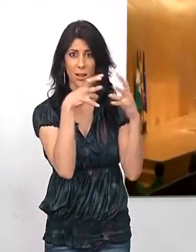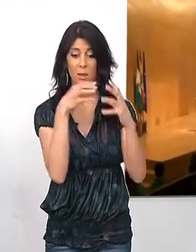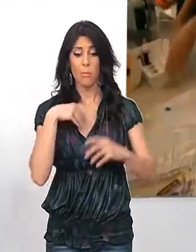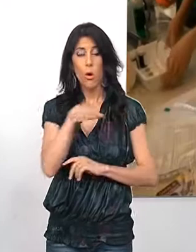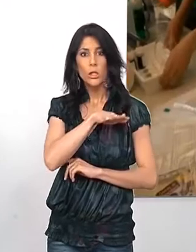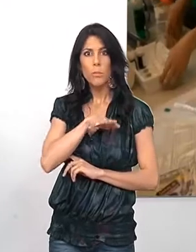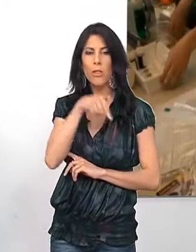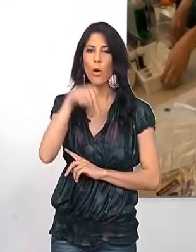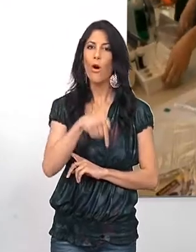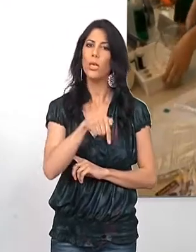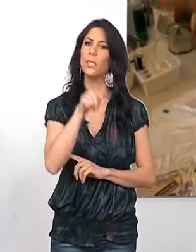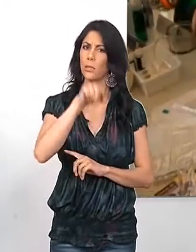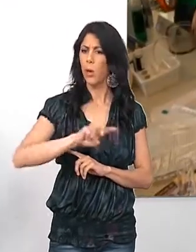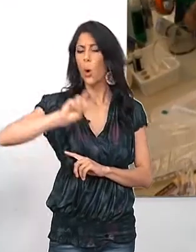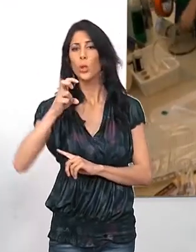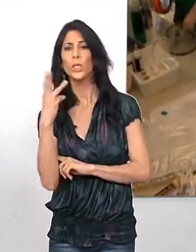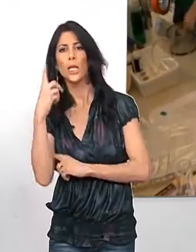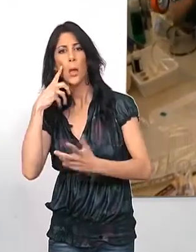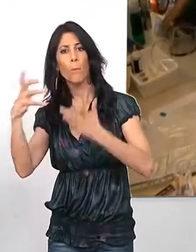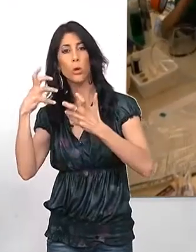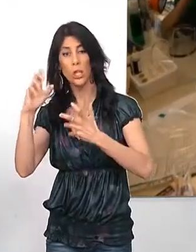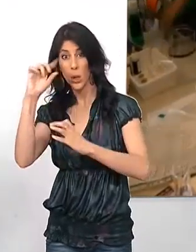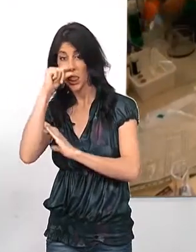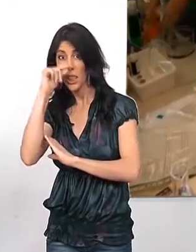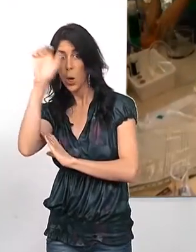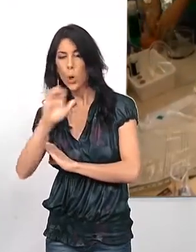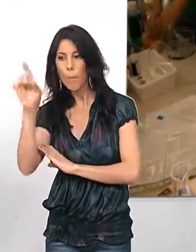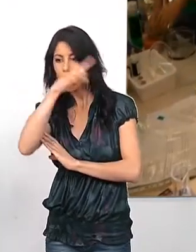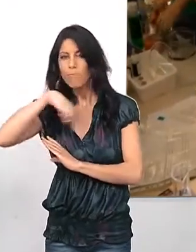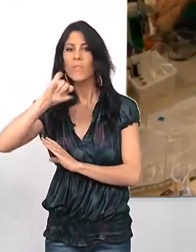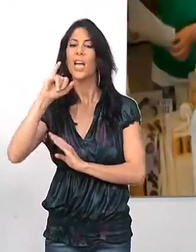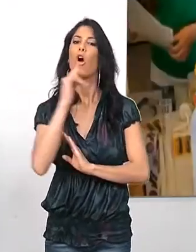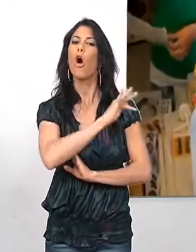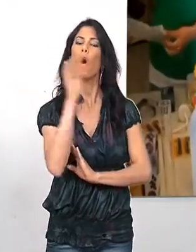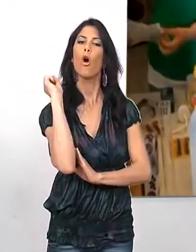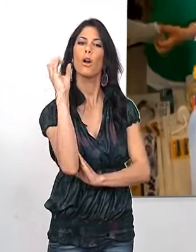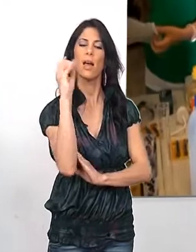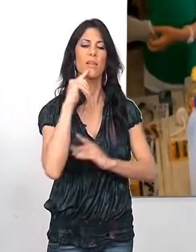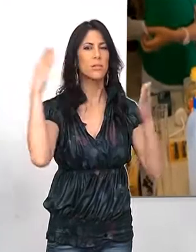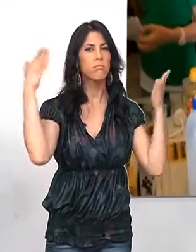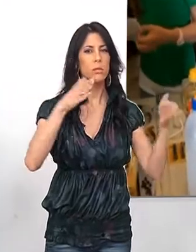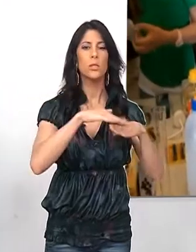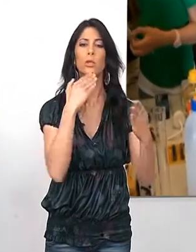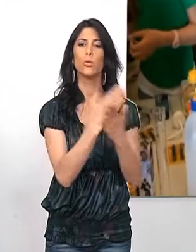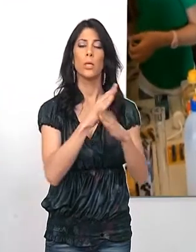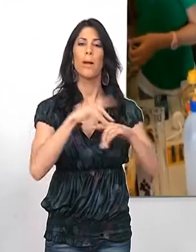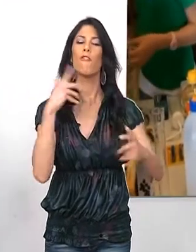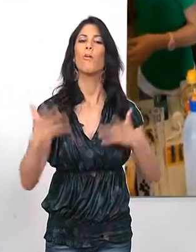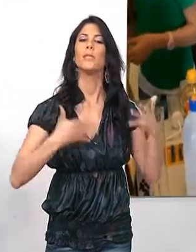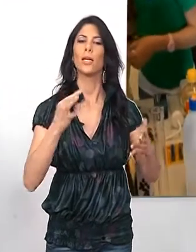Este espacio acoge hoy, junto a otros tres museos de ciencia europeos, una jornada dirigidas a los estudiantes y orientadas a